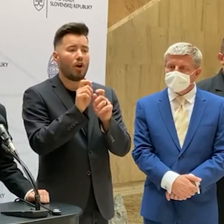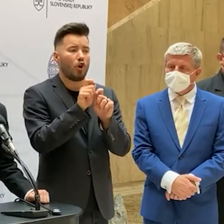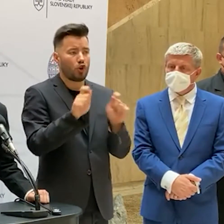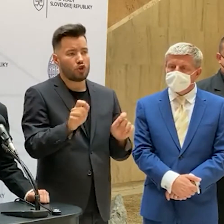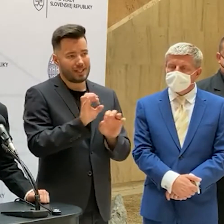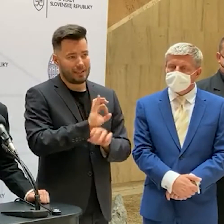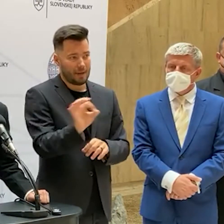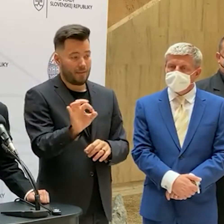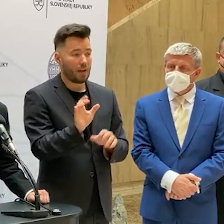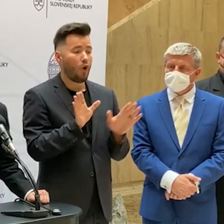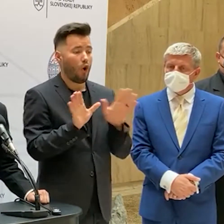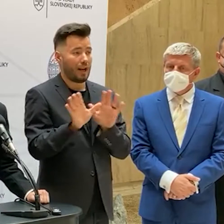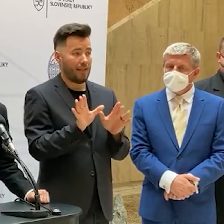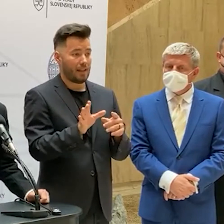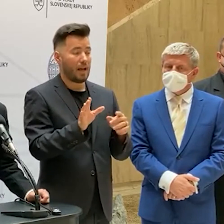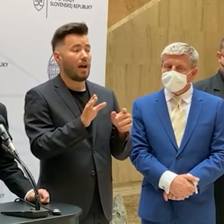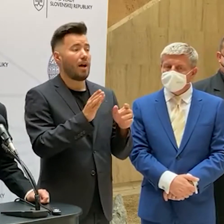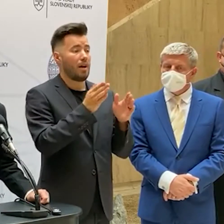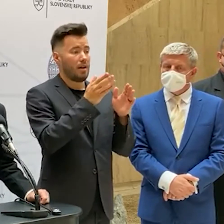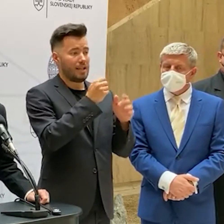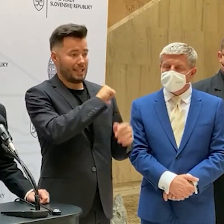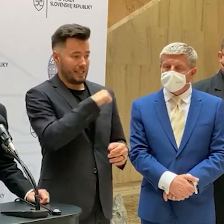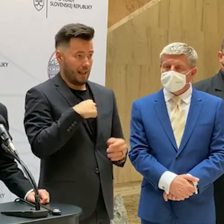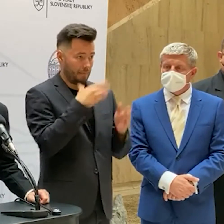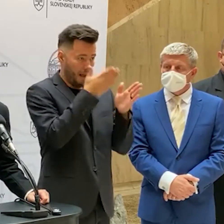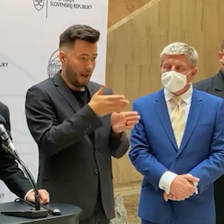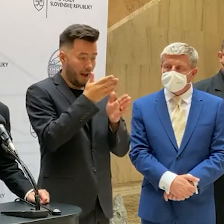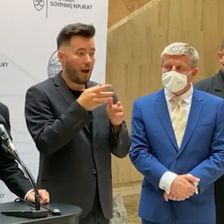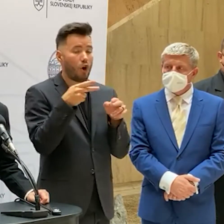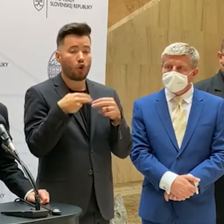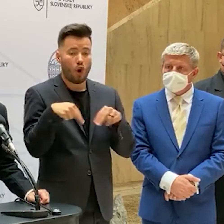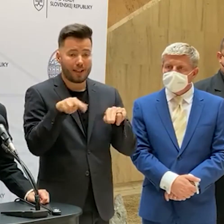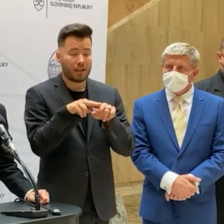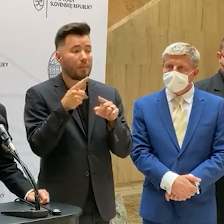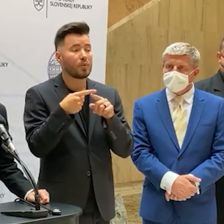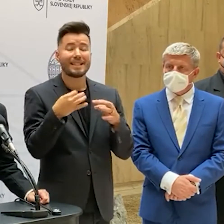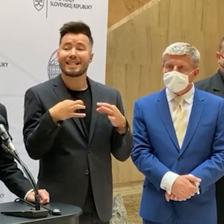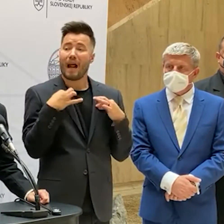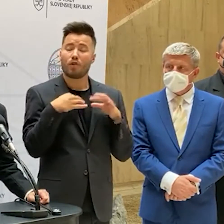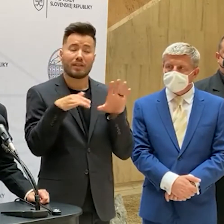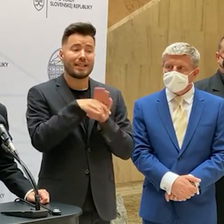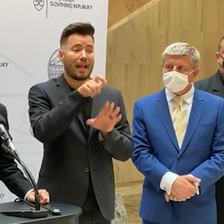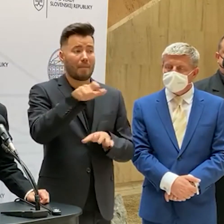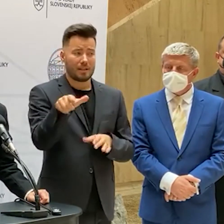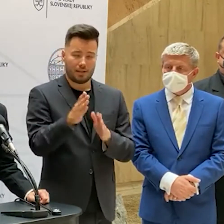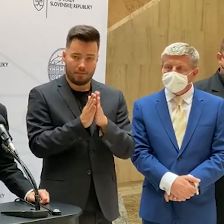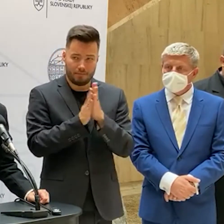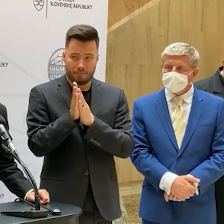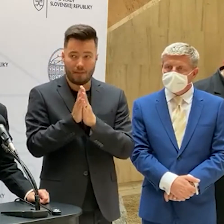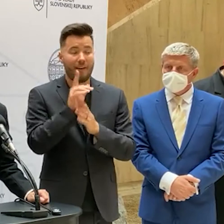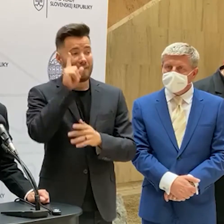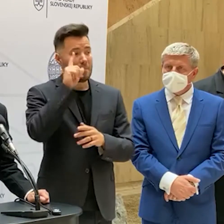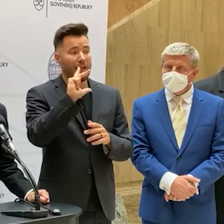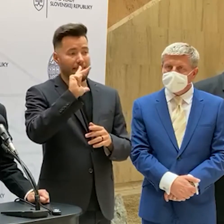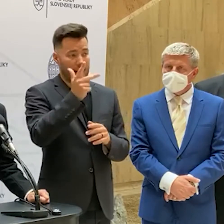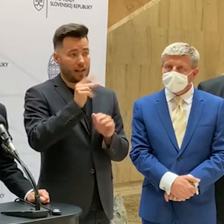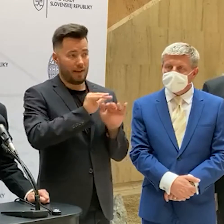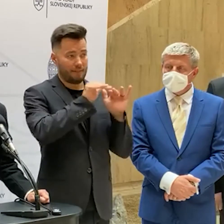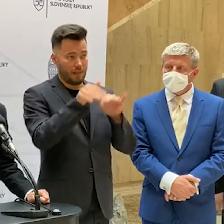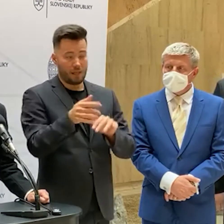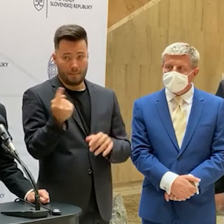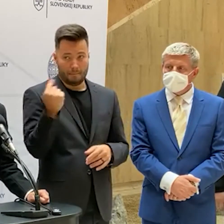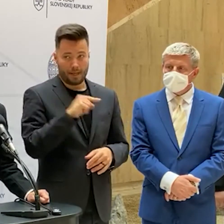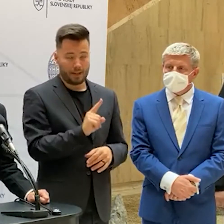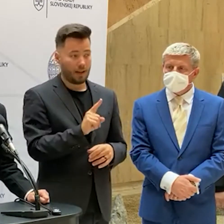nie len seba, ale aj svojich blízkych a hlavne našich zdravotníkov, pretože my už dnes vieme, že tá tretia voľna príde a práve u